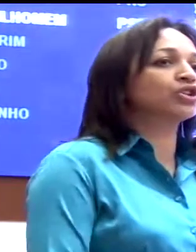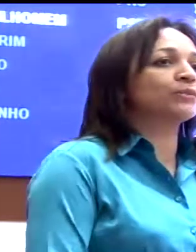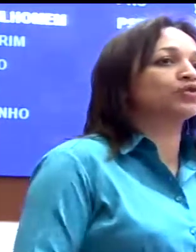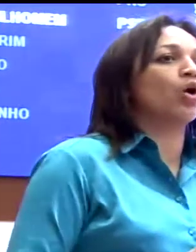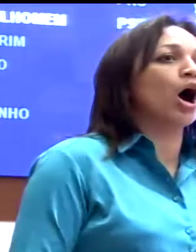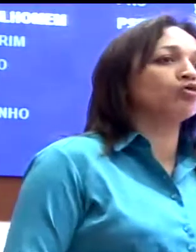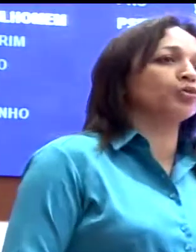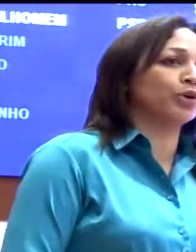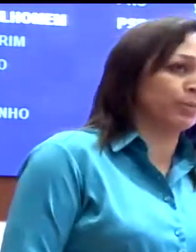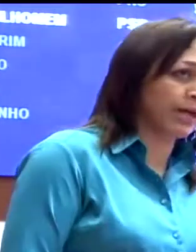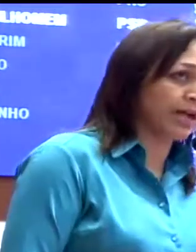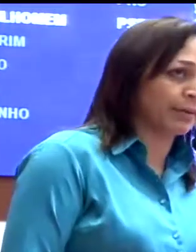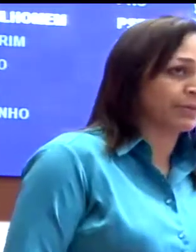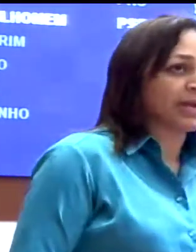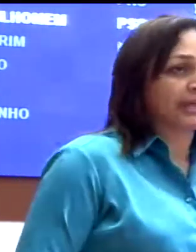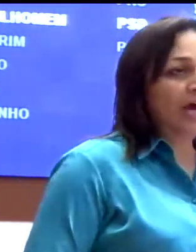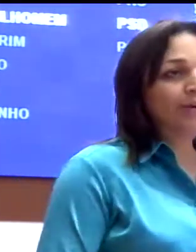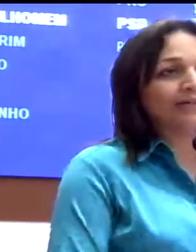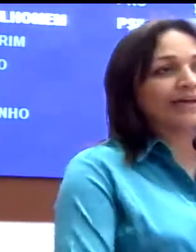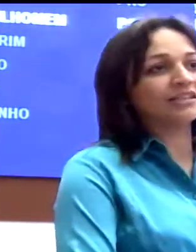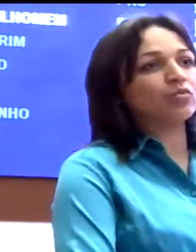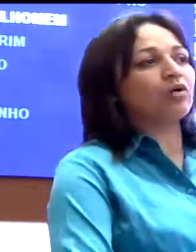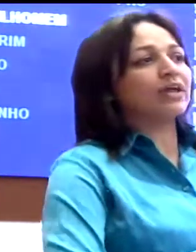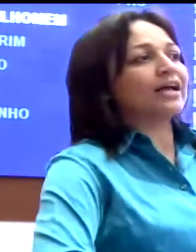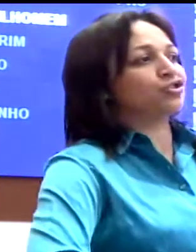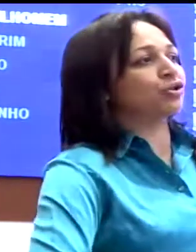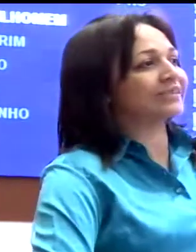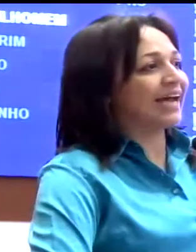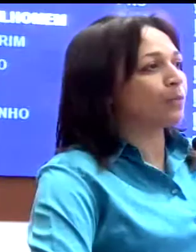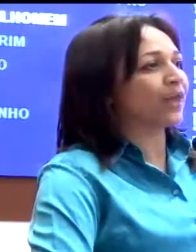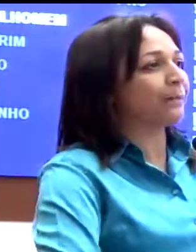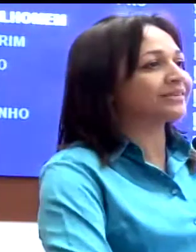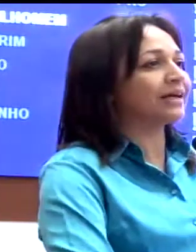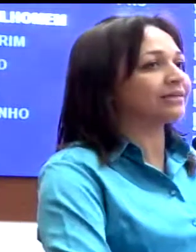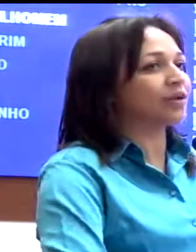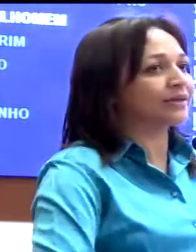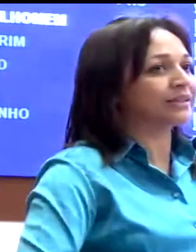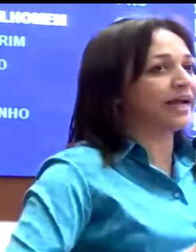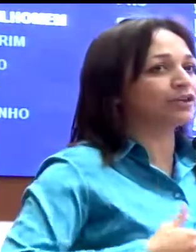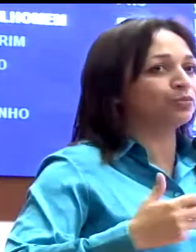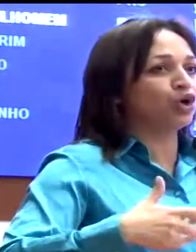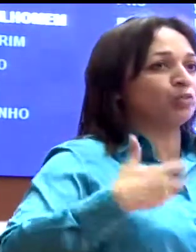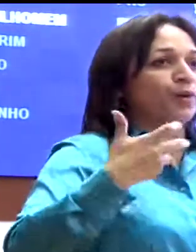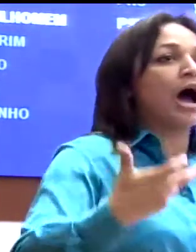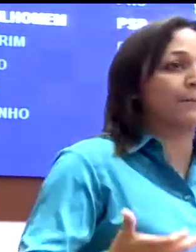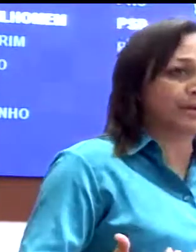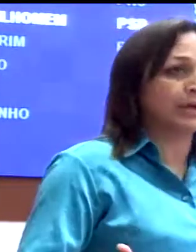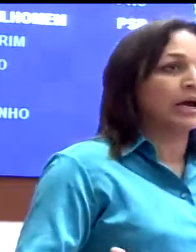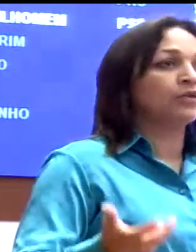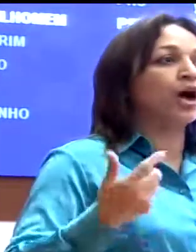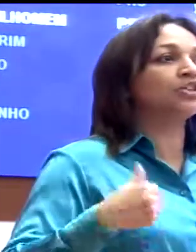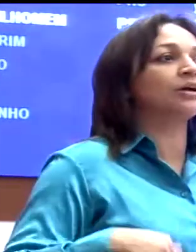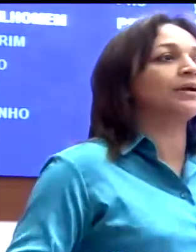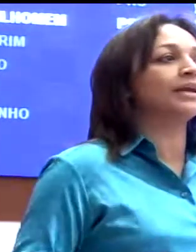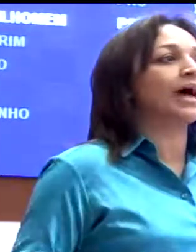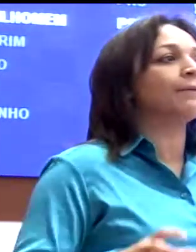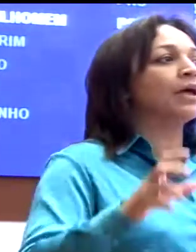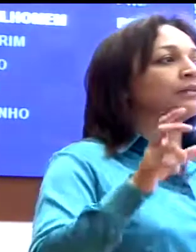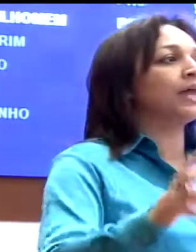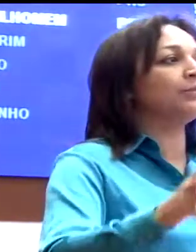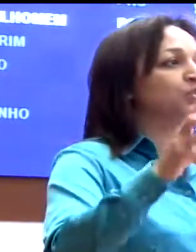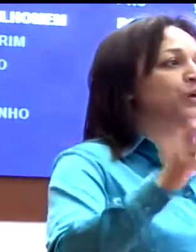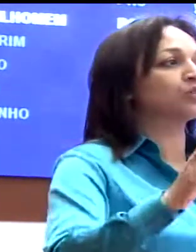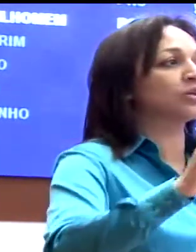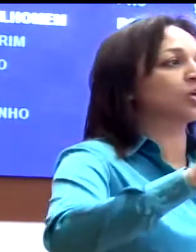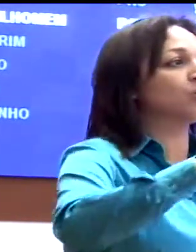geralmente nós temos um outro problema, que é uma desigualdade social, porque, apesar de ser uma cidade muito pobre, nós também lá